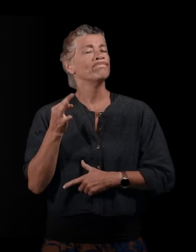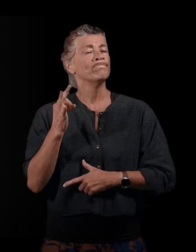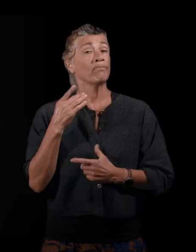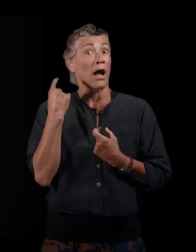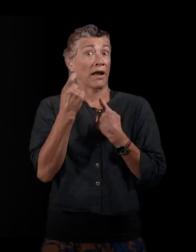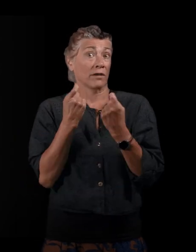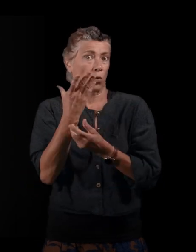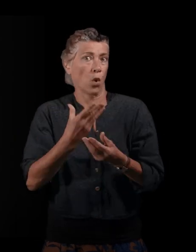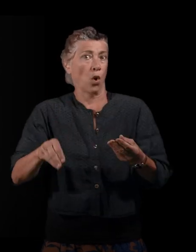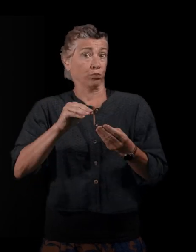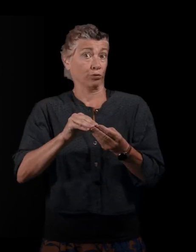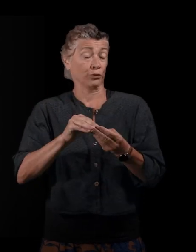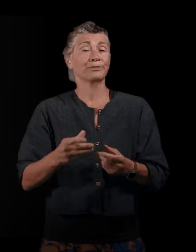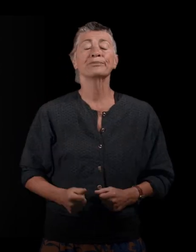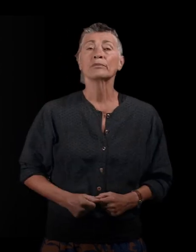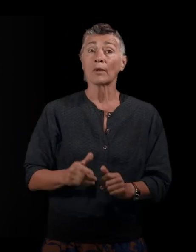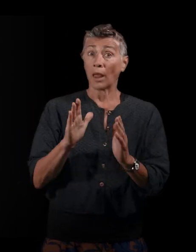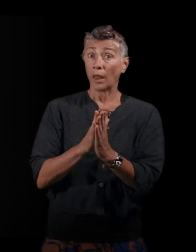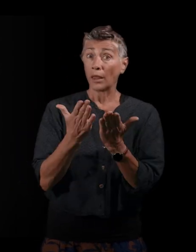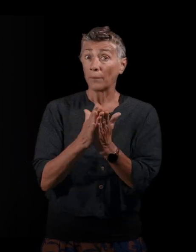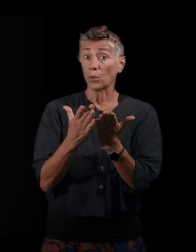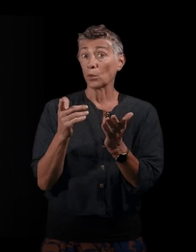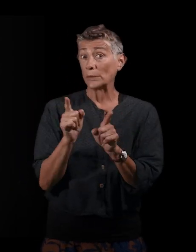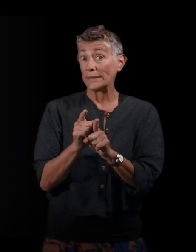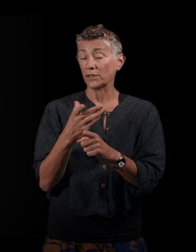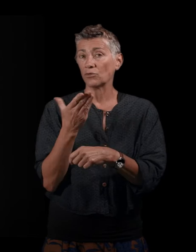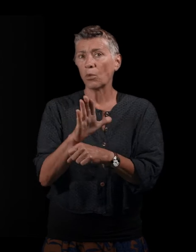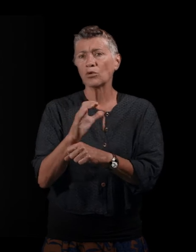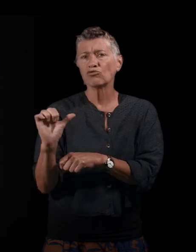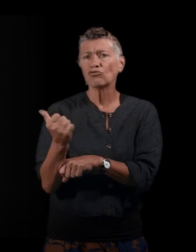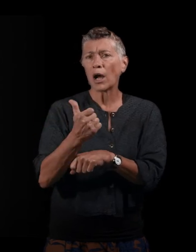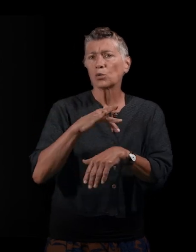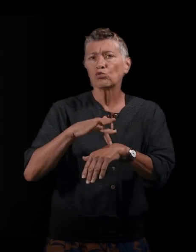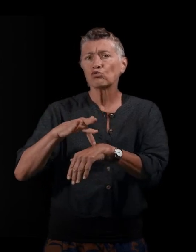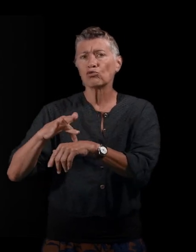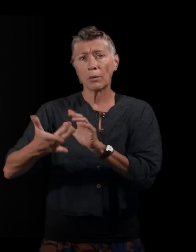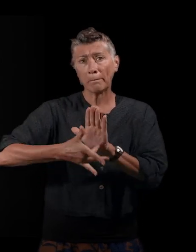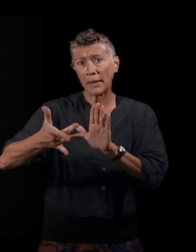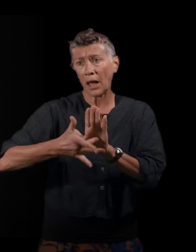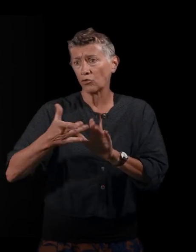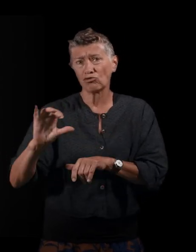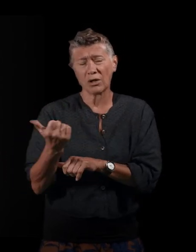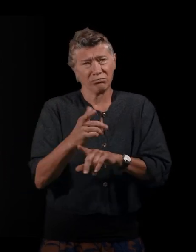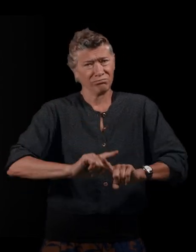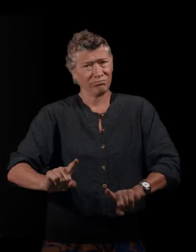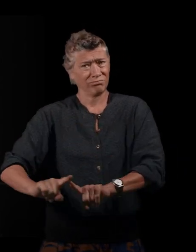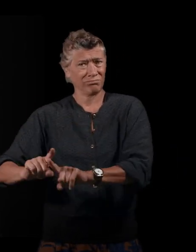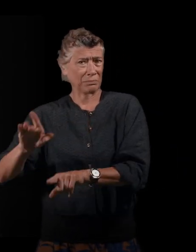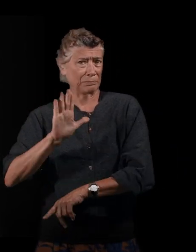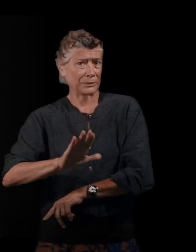'ai essayé de montrer dans ce livre, c'est aussi comment chaque expérience de la migration est une expérience singulière, puisque les femmes dont je parle,